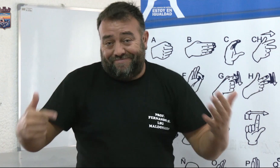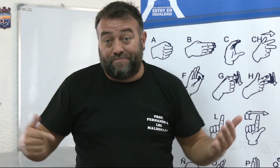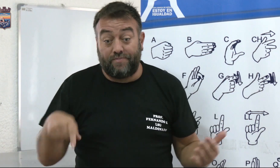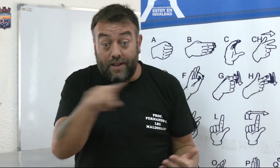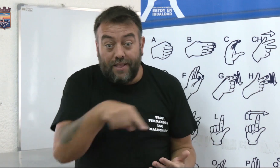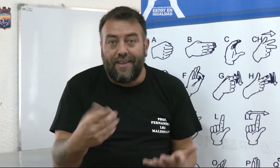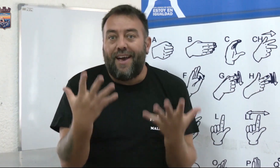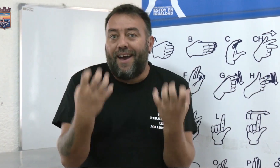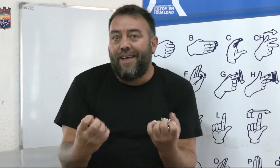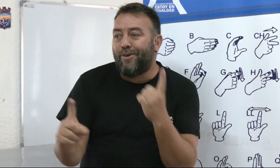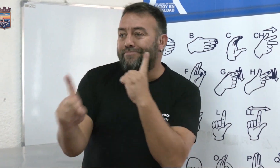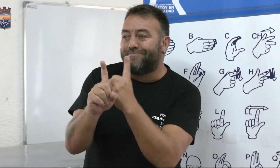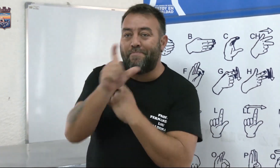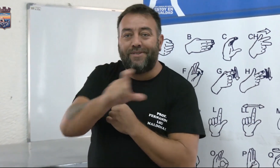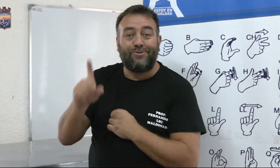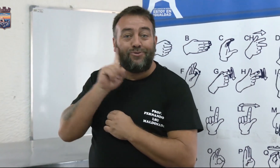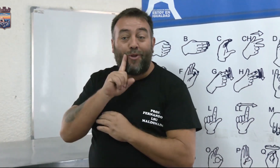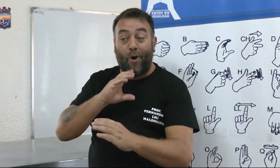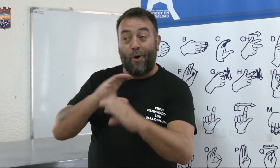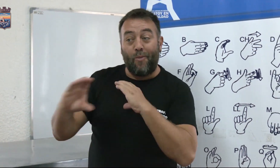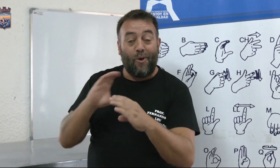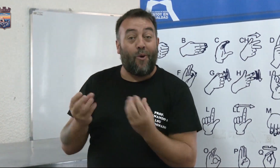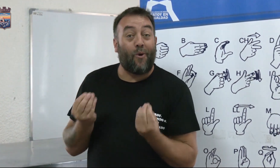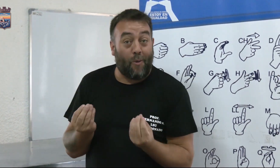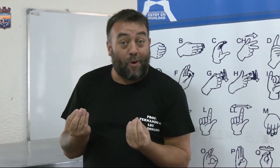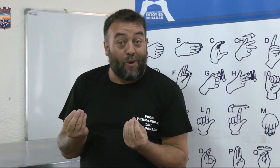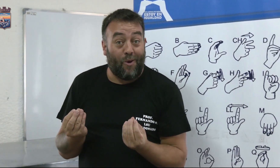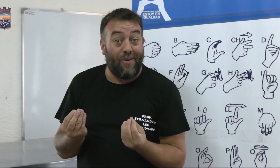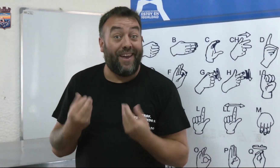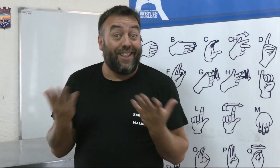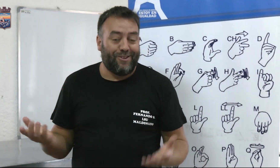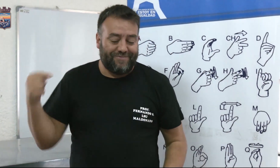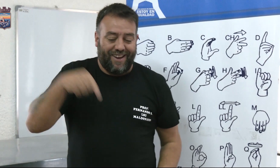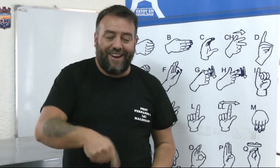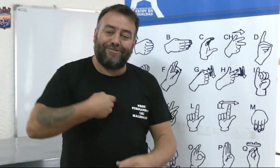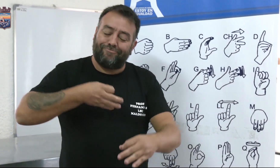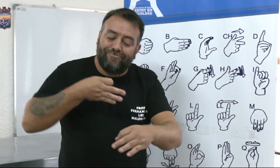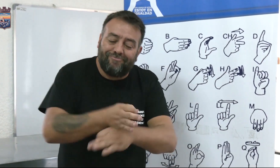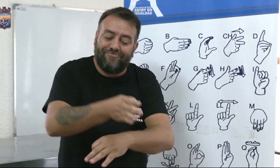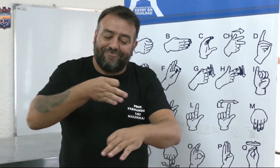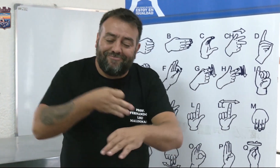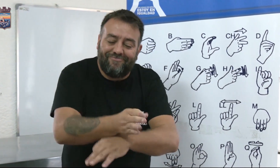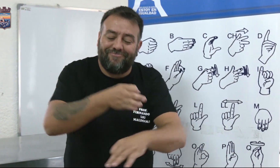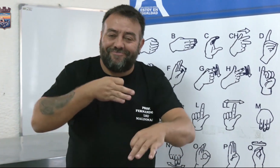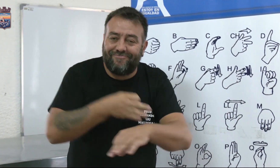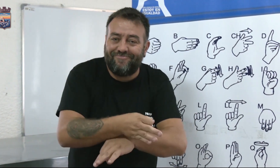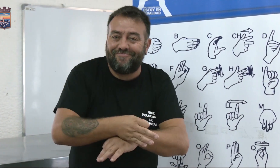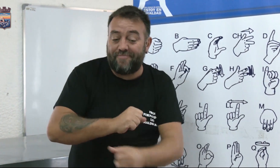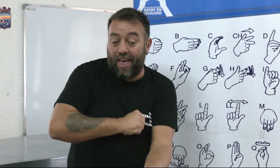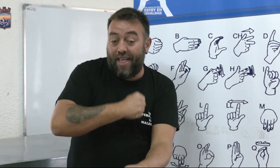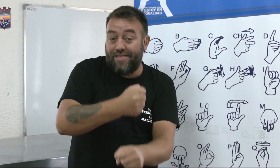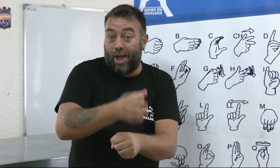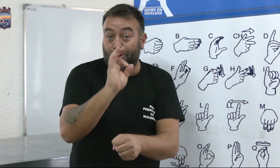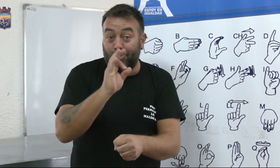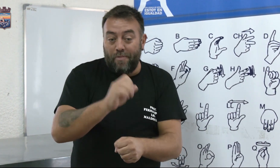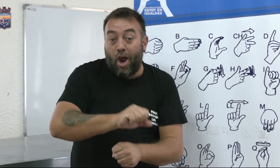profesores. Hay muchas profesiones. Y si tienen interés de encontrarse con personas sordas y poder comunicarse, bueno, esa es la oportunidad de poder venir acá